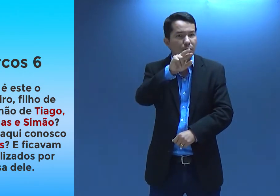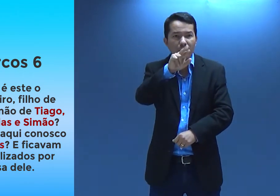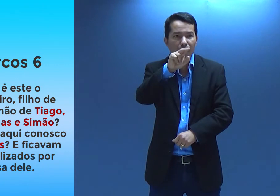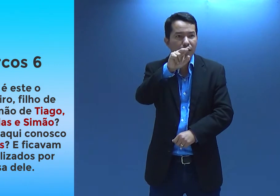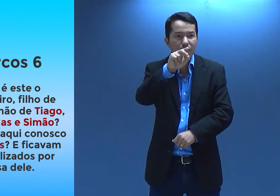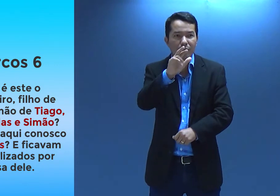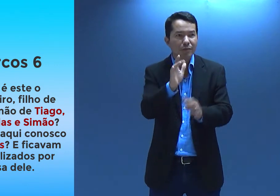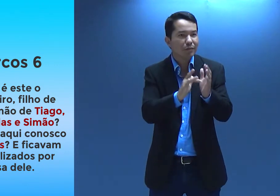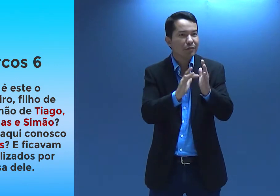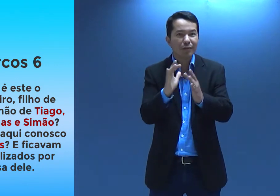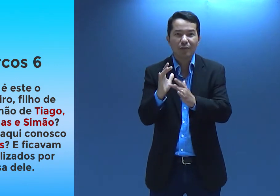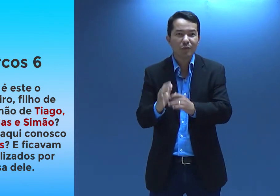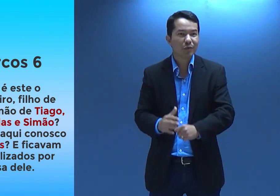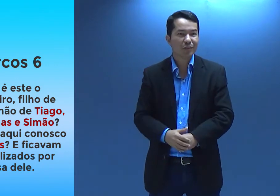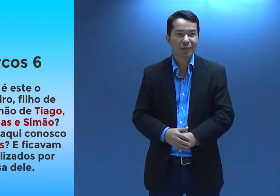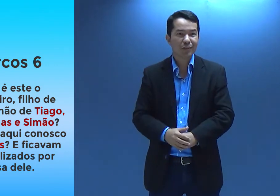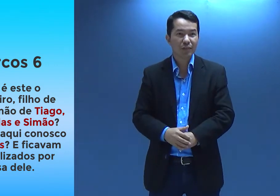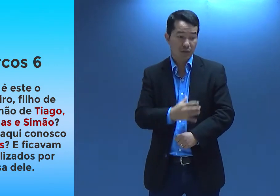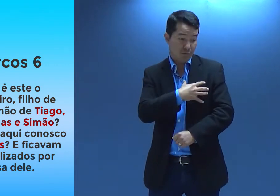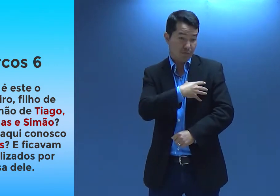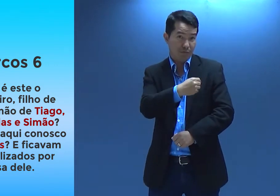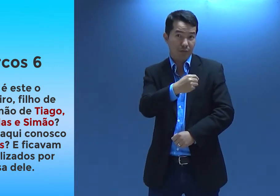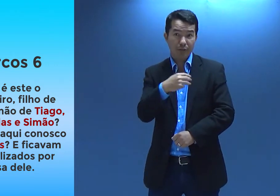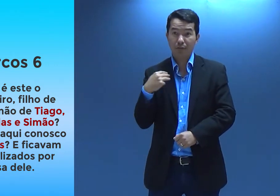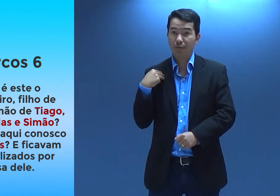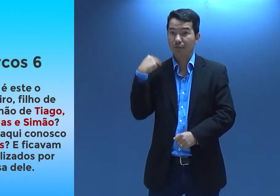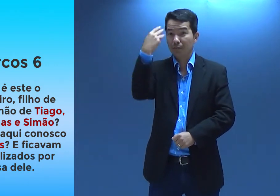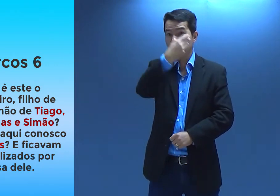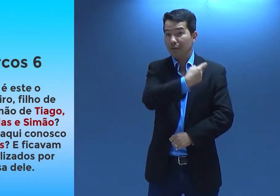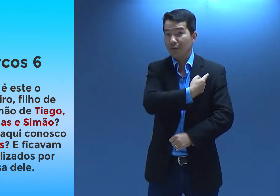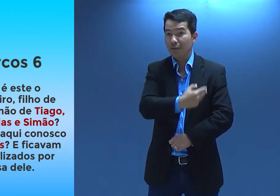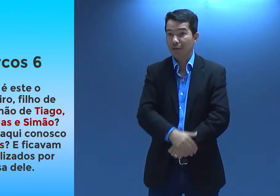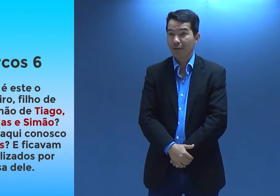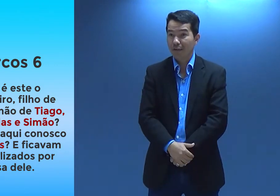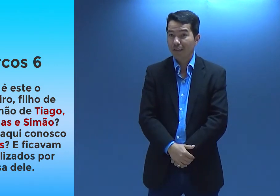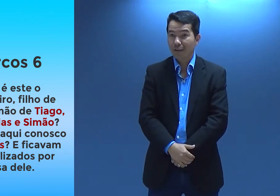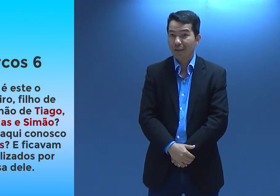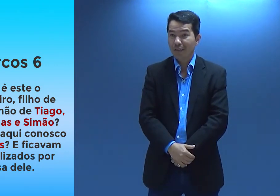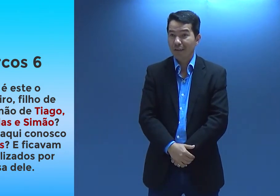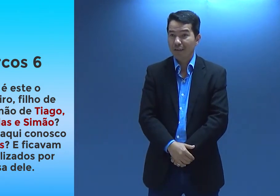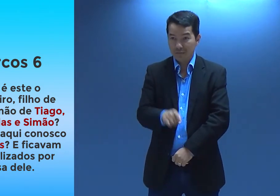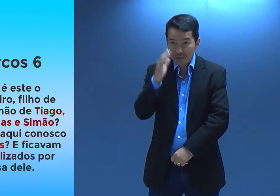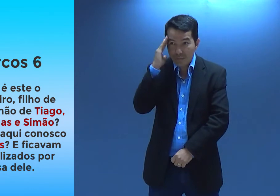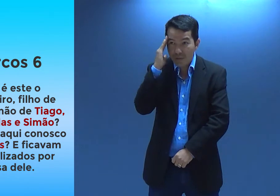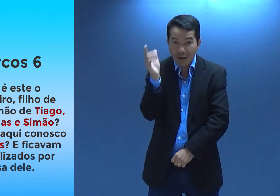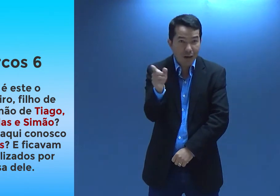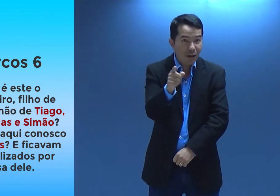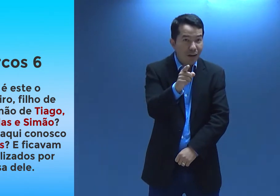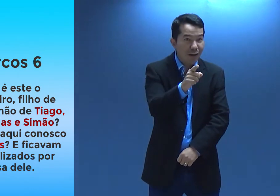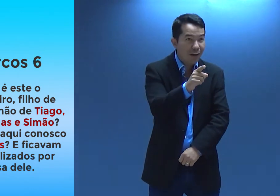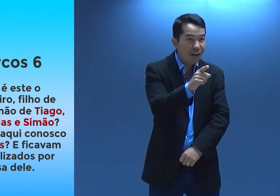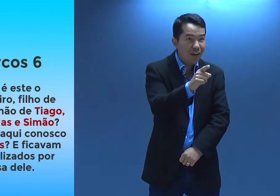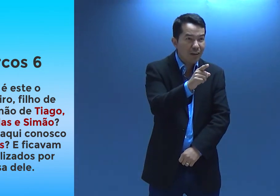São os irmãos de Jesus, né? Filhos de Maria. Vocês sabiam disso?